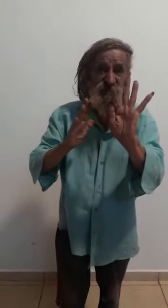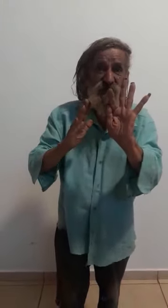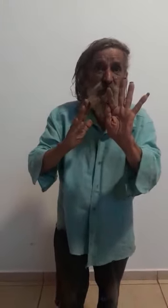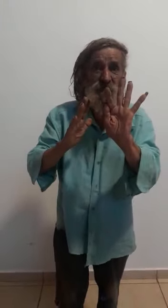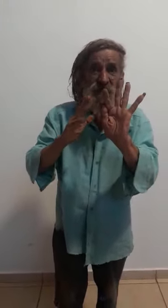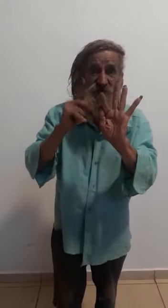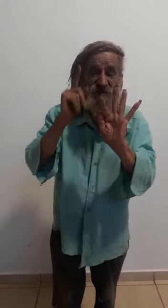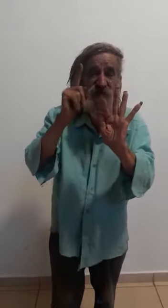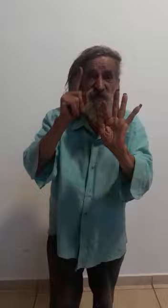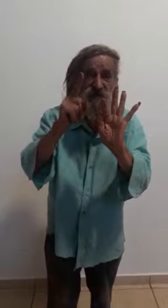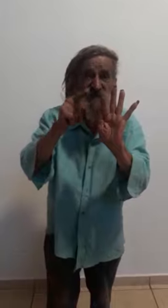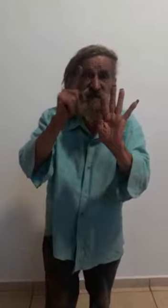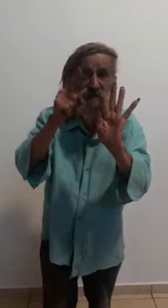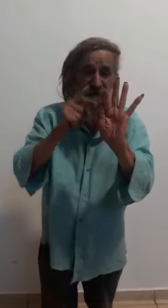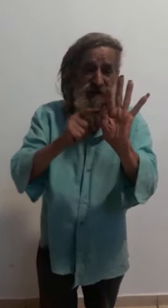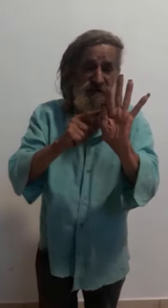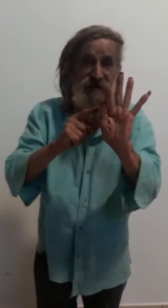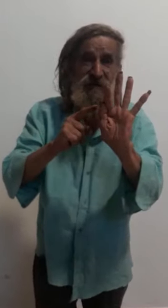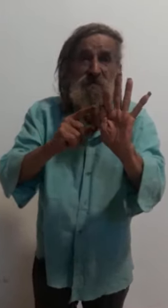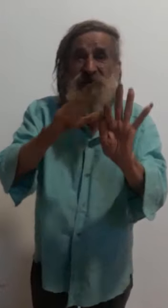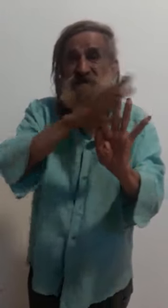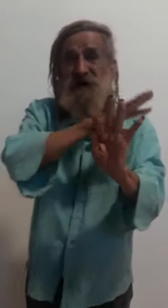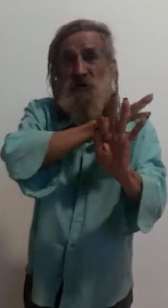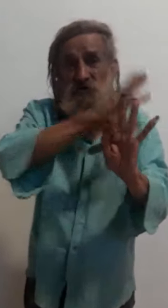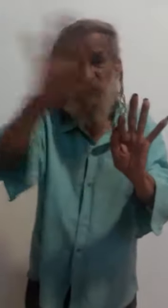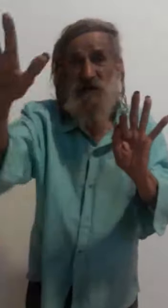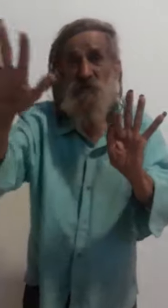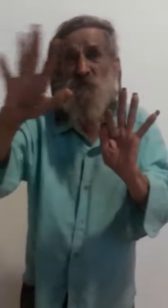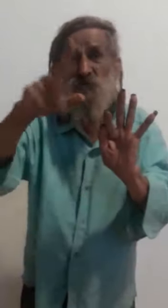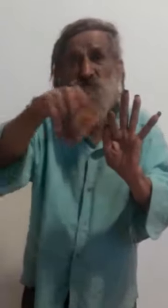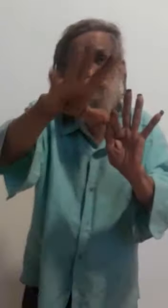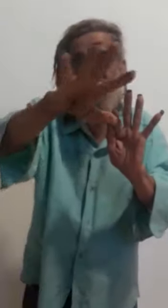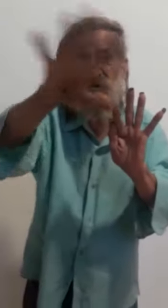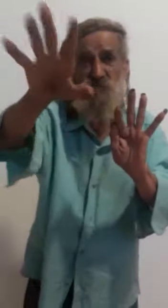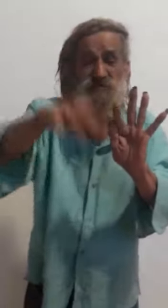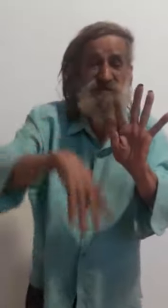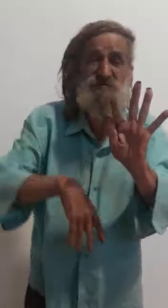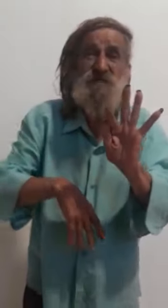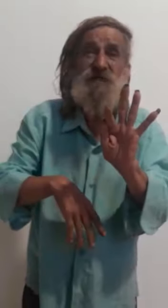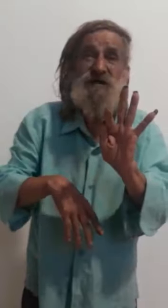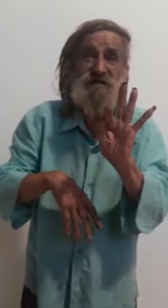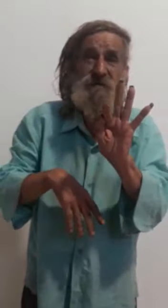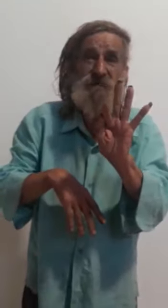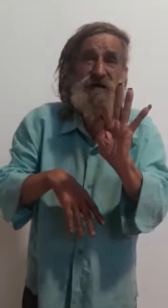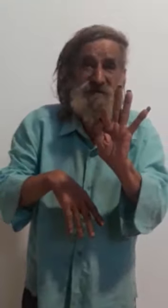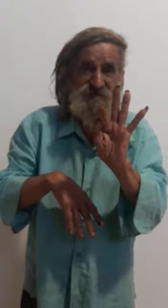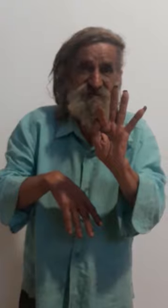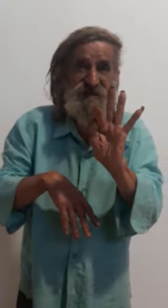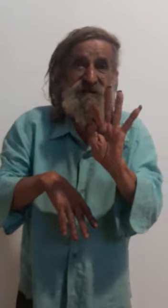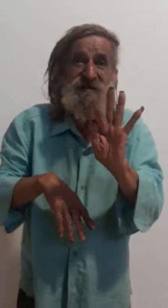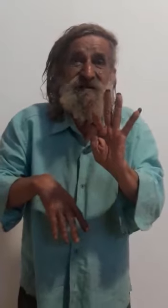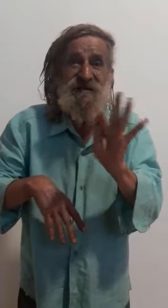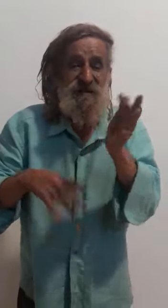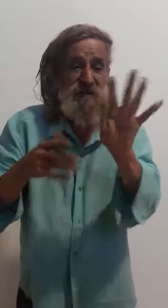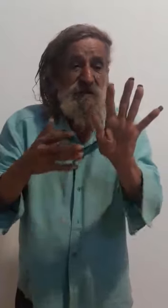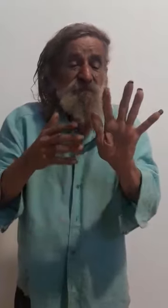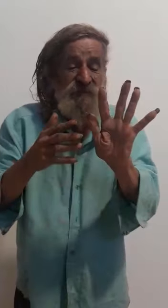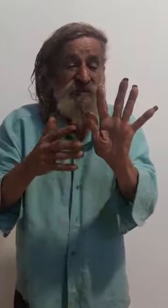finalmente de física plena mas já rodeia o mundo inteiro, 140 países então